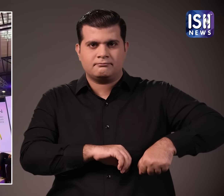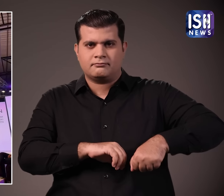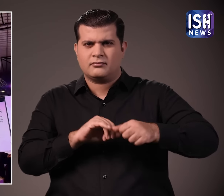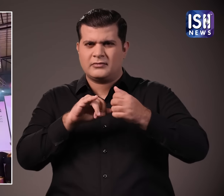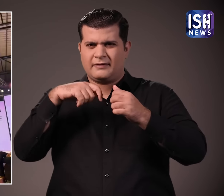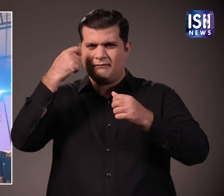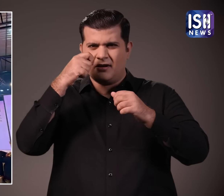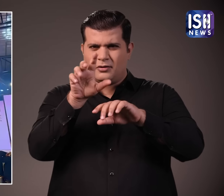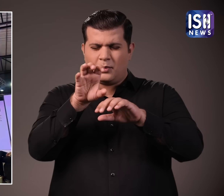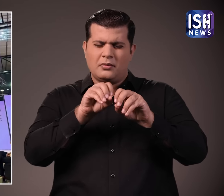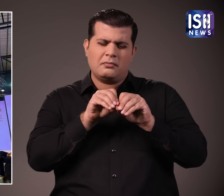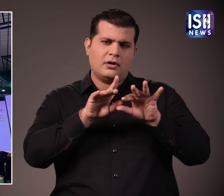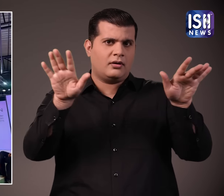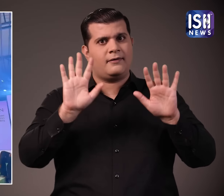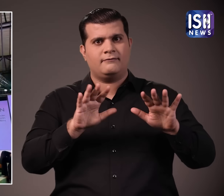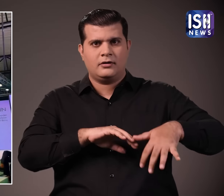हुए का एक वीडियो सोचल मीडिया पर वाइरल हो गया